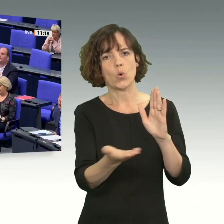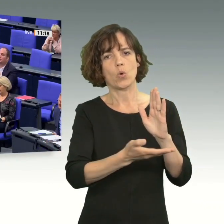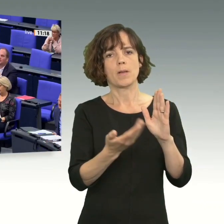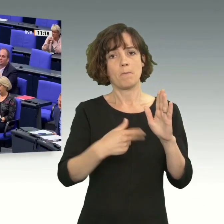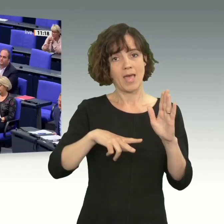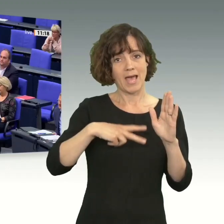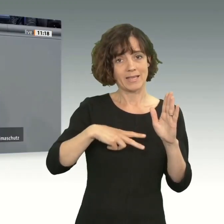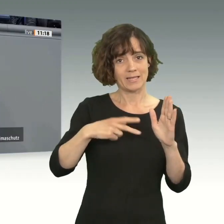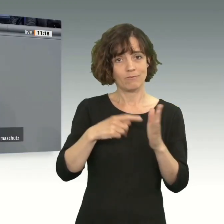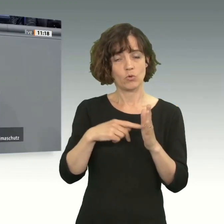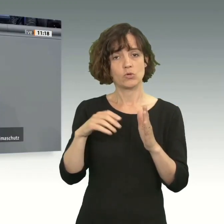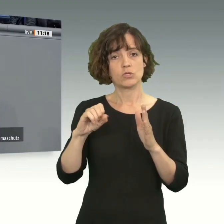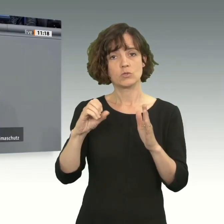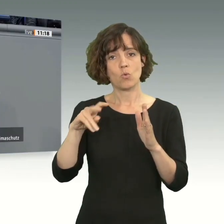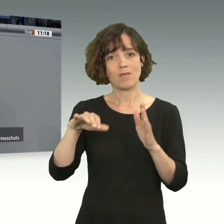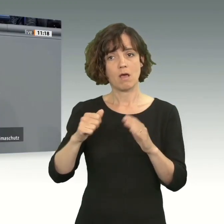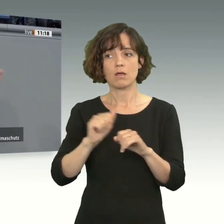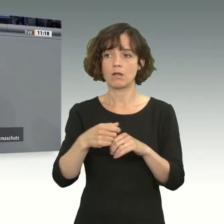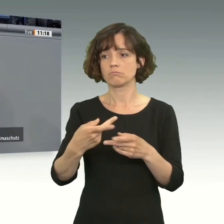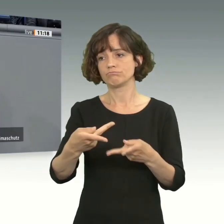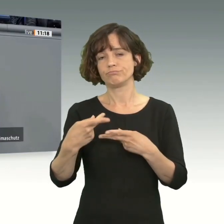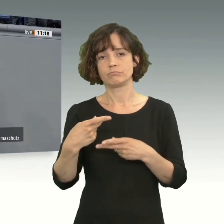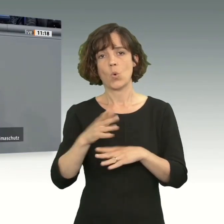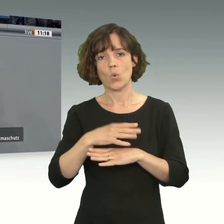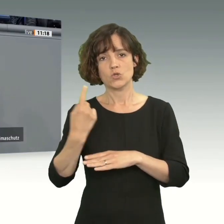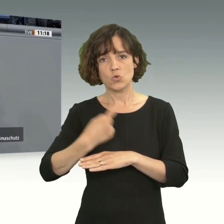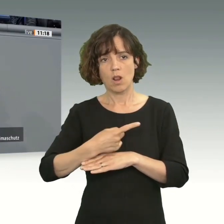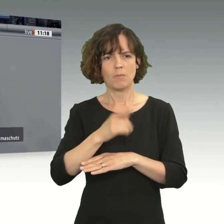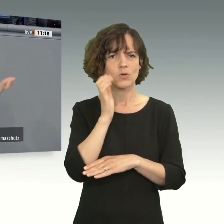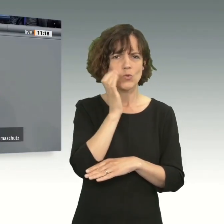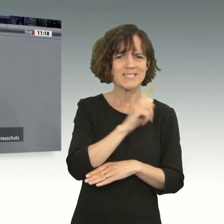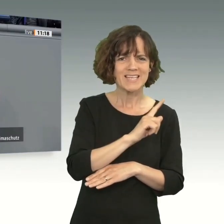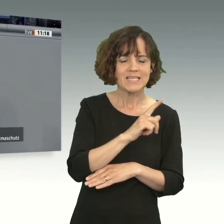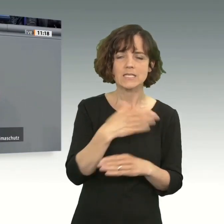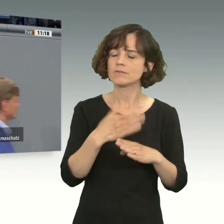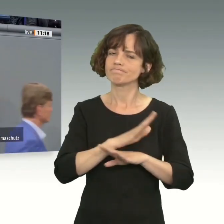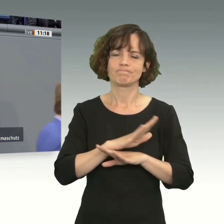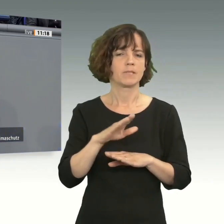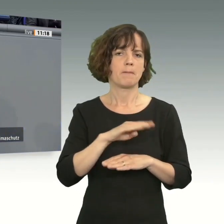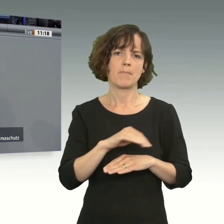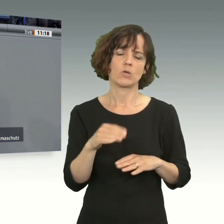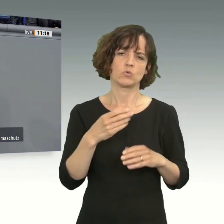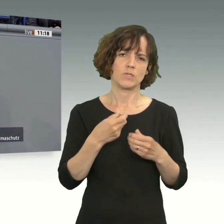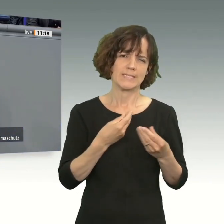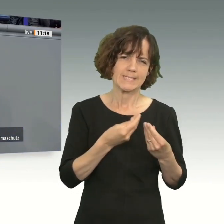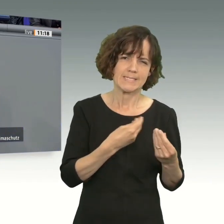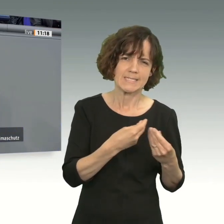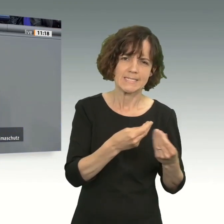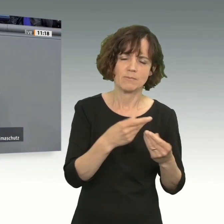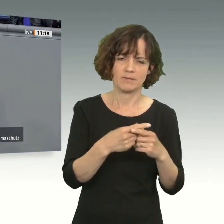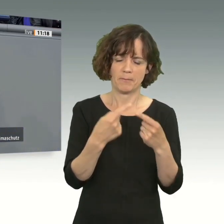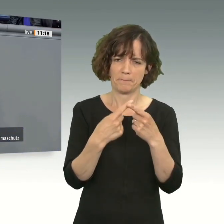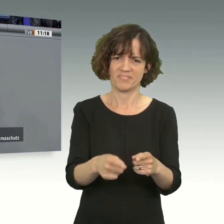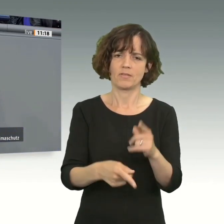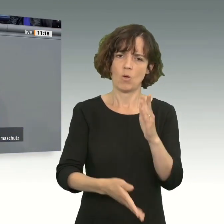Zölle in den EU-Markt kann, aber die Nüsse nicht. Deswegen arbeiten wir hart an Mercosur, damit diese absolut fertig ist und wir endlich